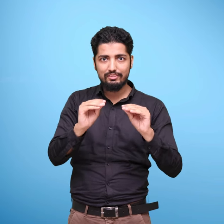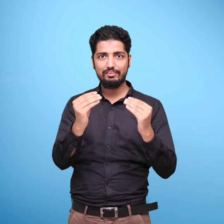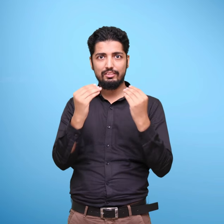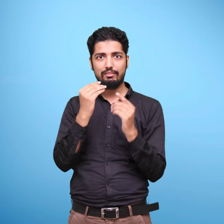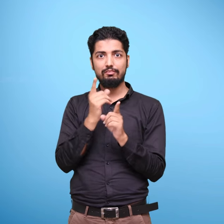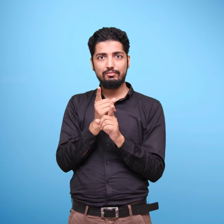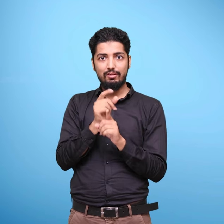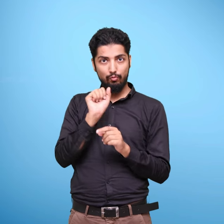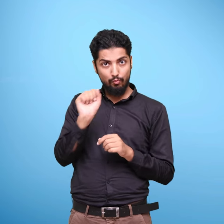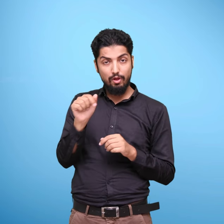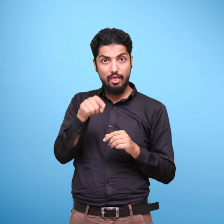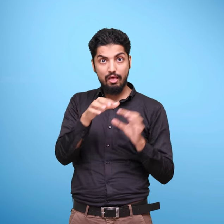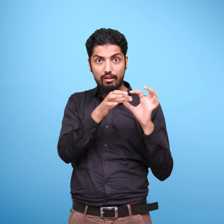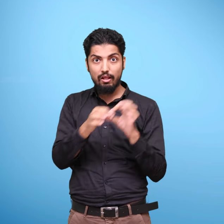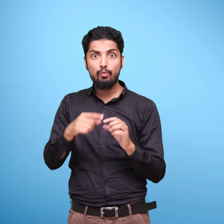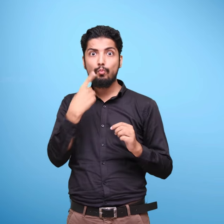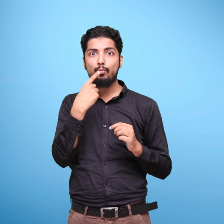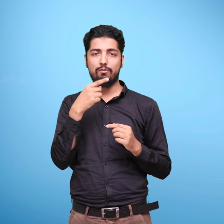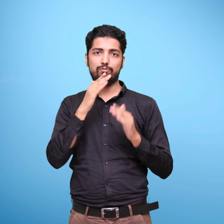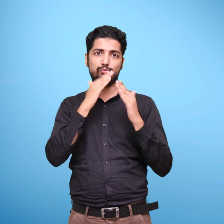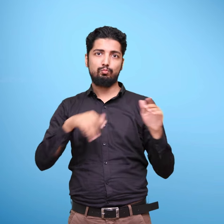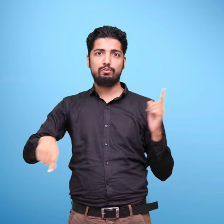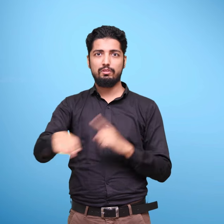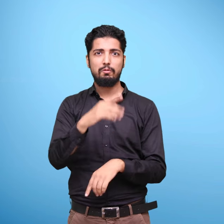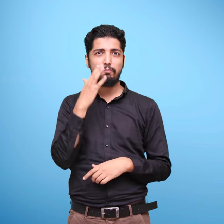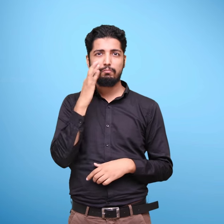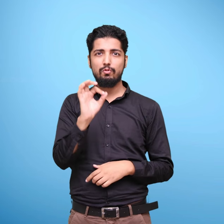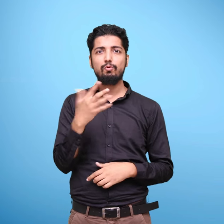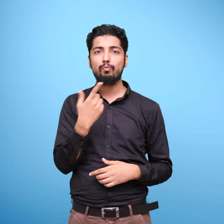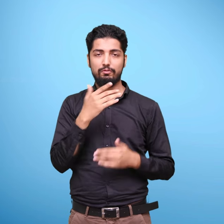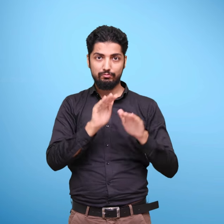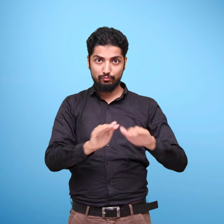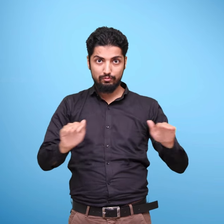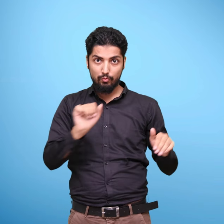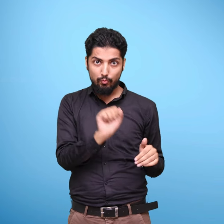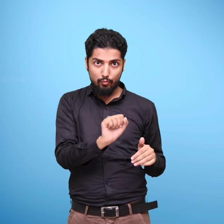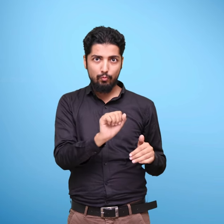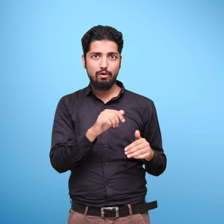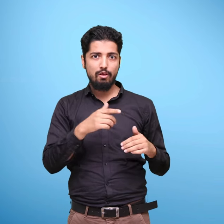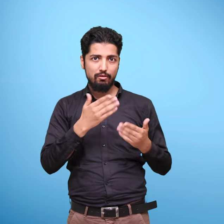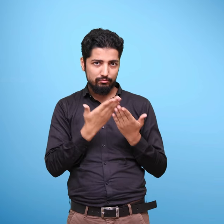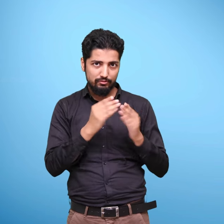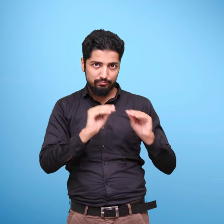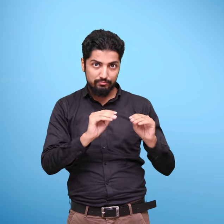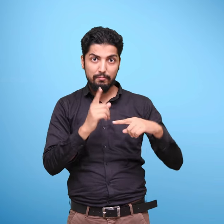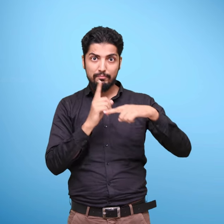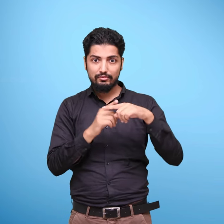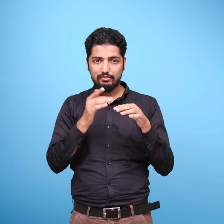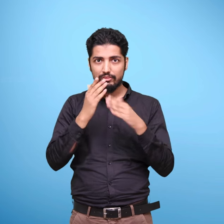संग्रचना की परिकल्पना की है। जो पहले पाँच वर्षों यानी तीन से आठ आयुवर्ग पर समुच